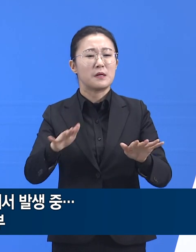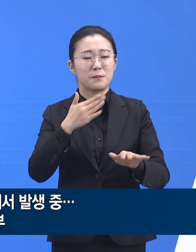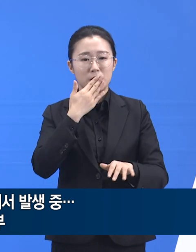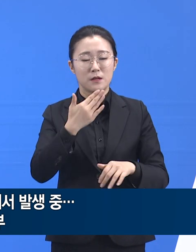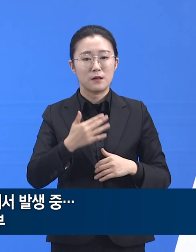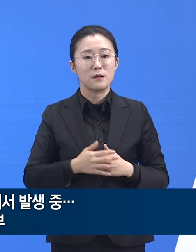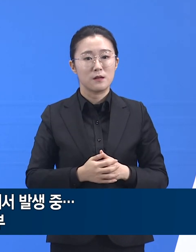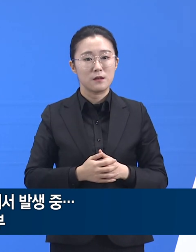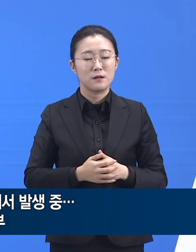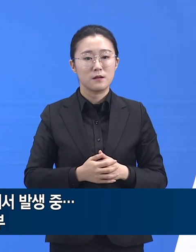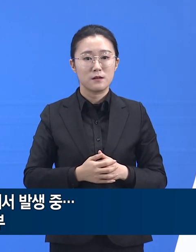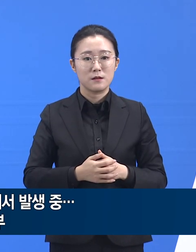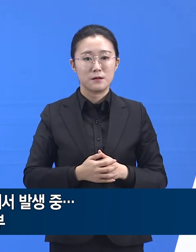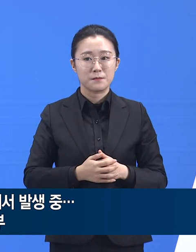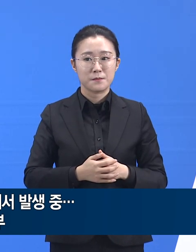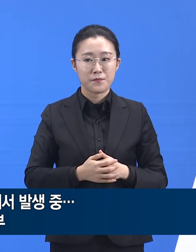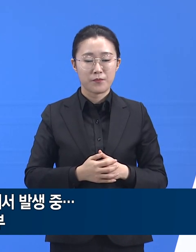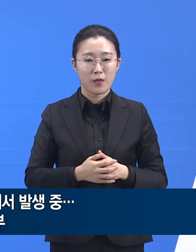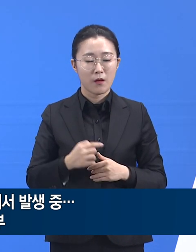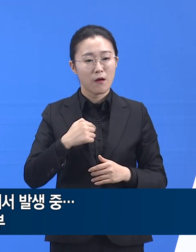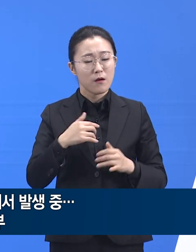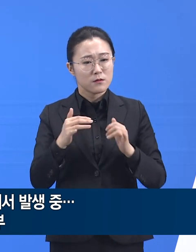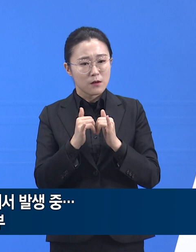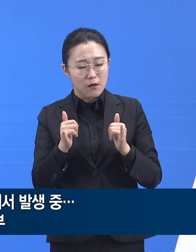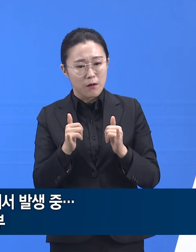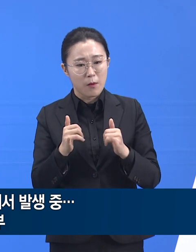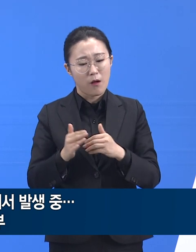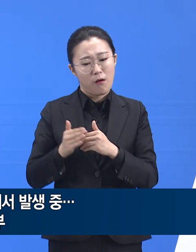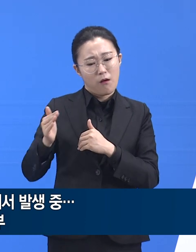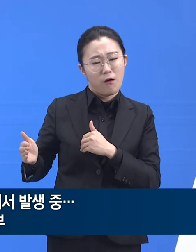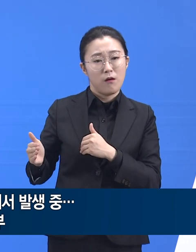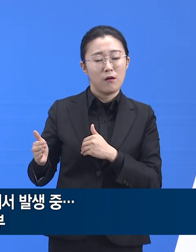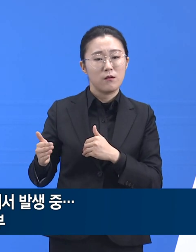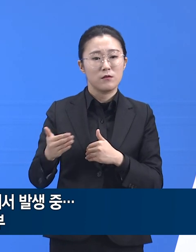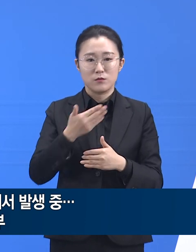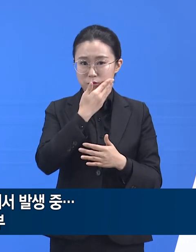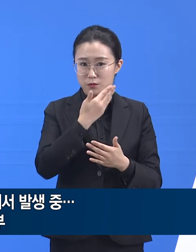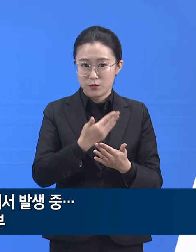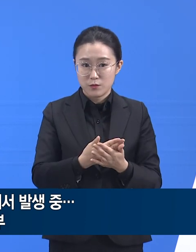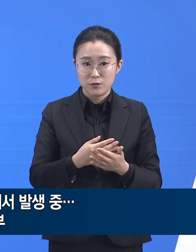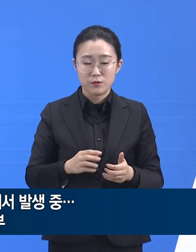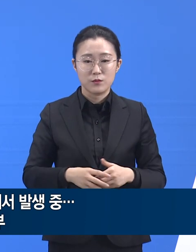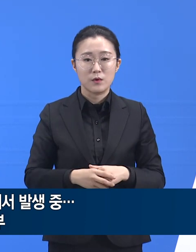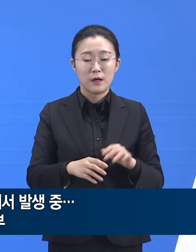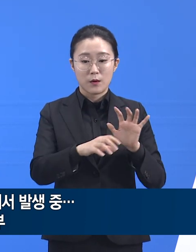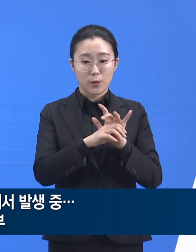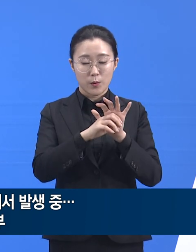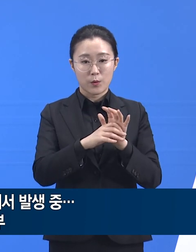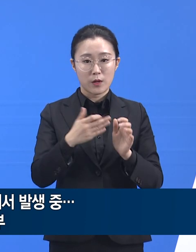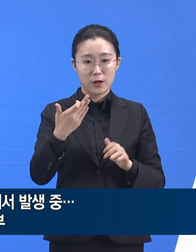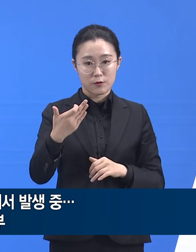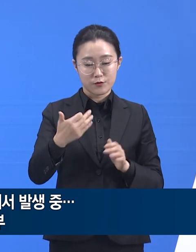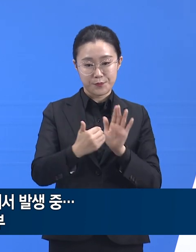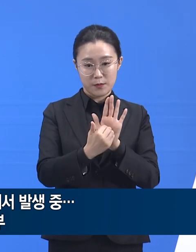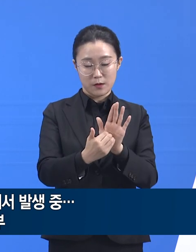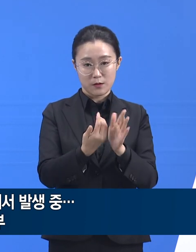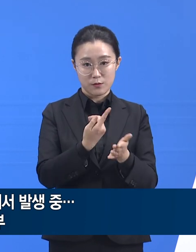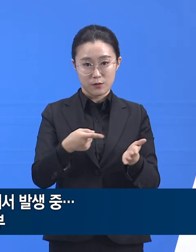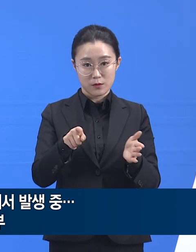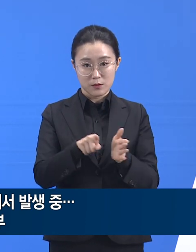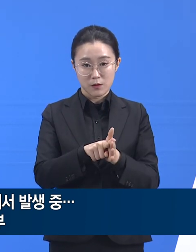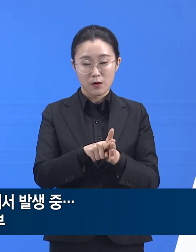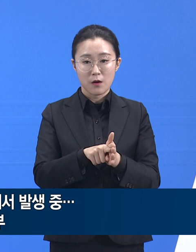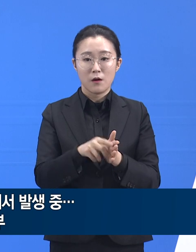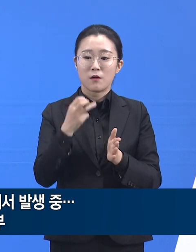그것을 운영하는 것은 우리 사람들입니다. 코로나19 방역에 있어서 정부의 지자체 역할이 물론 중요하지만